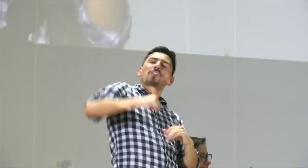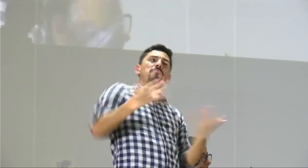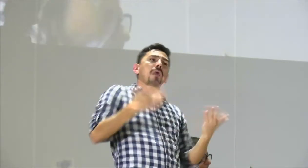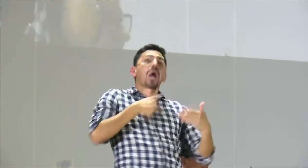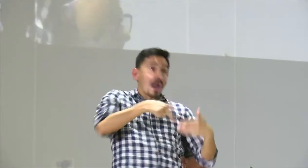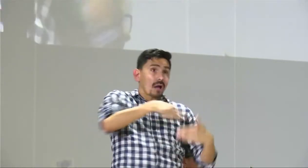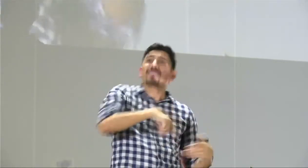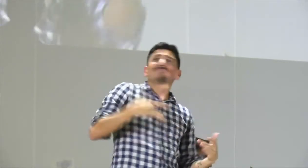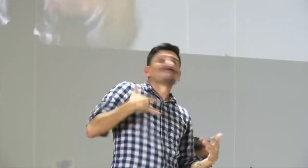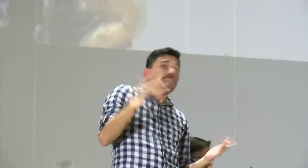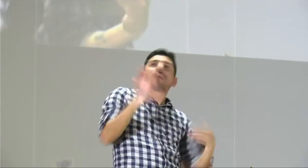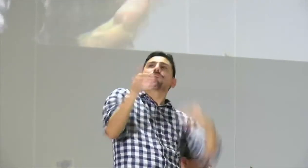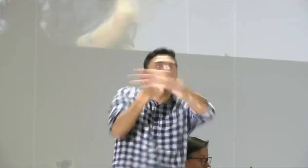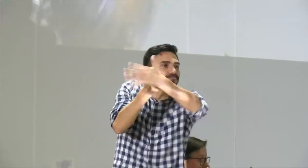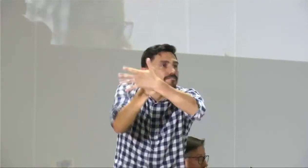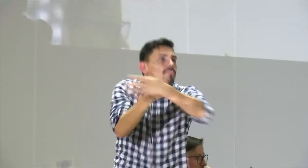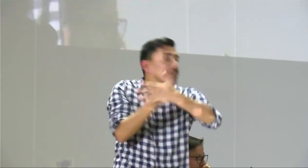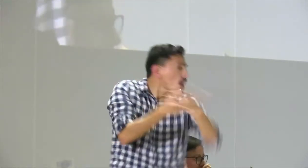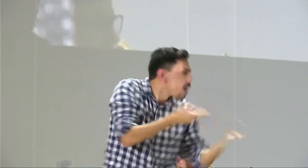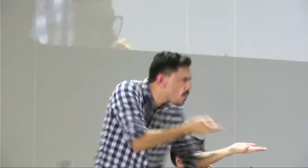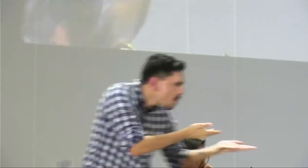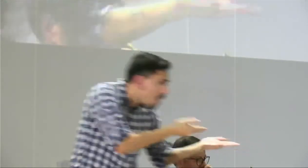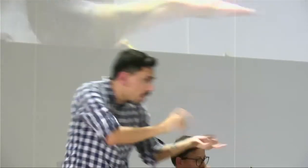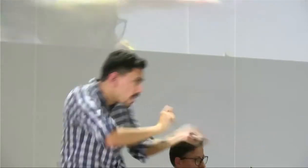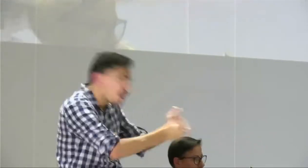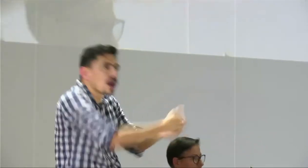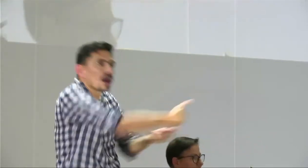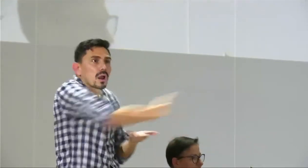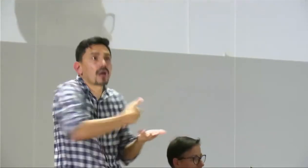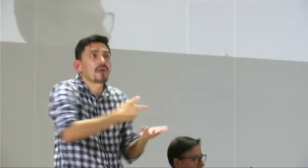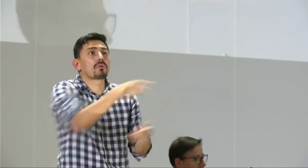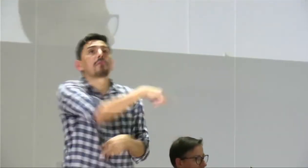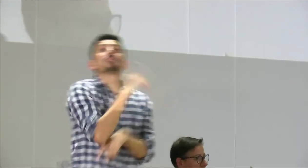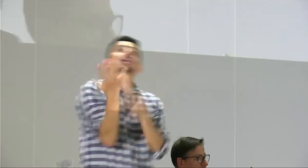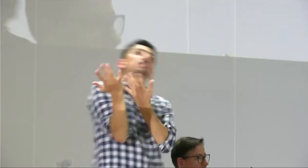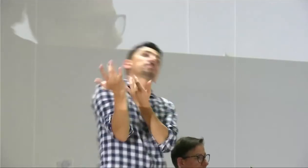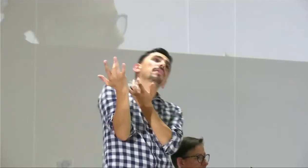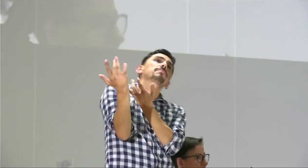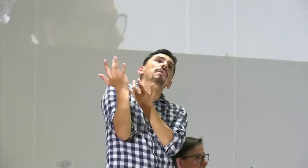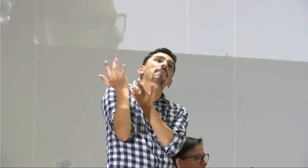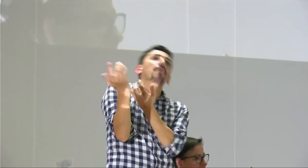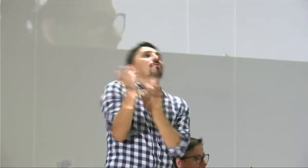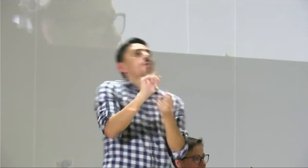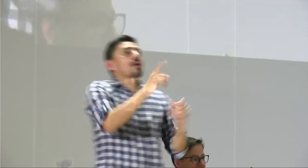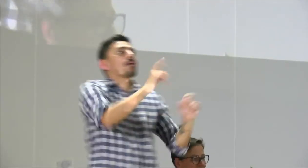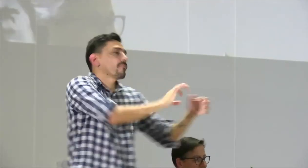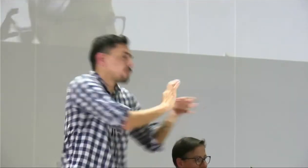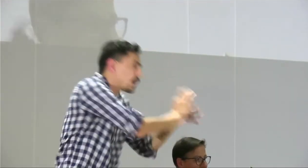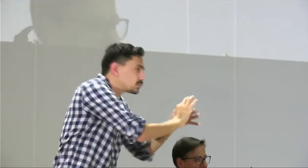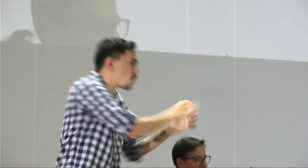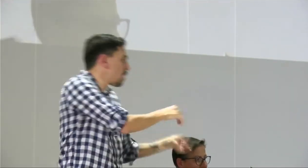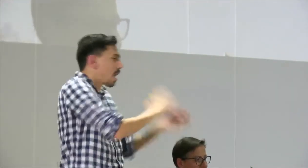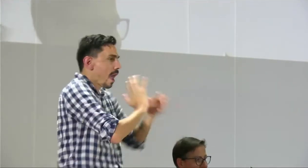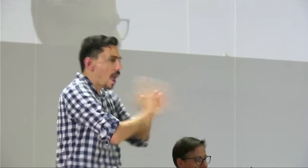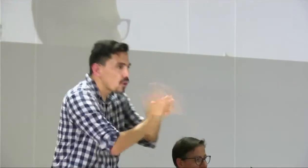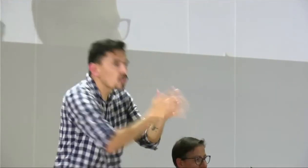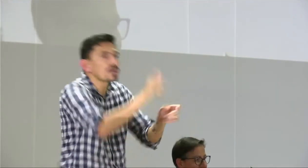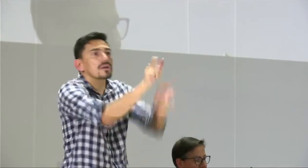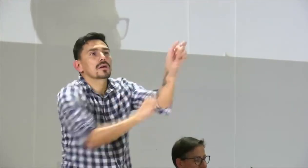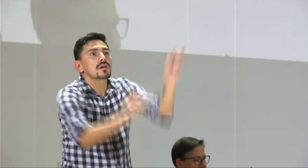de decir realmente cómo se siente con esta implementación y de hacer llegar estas sugerencias entonces hay que trabajar en conjunto